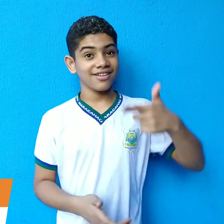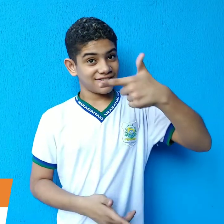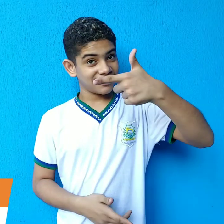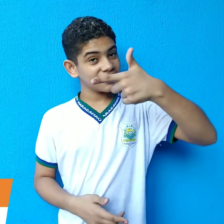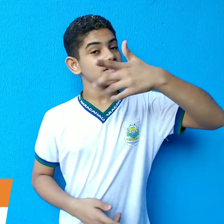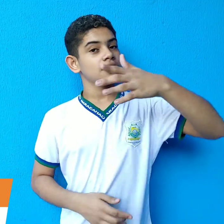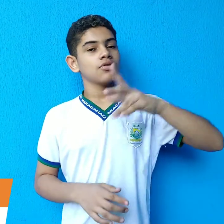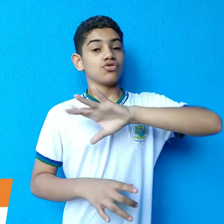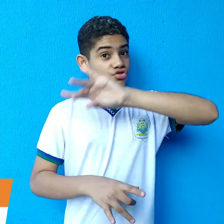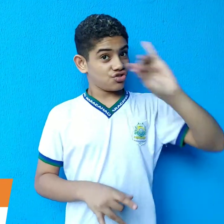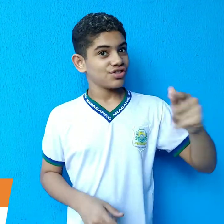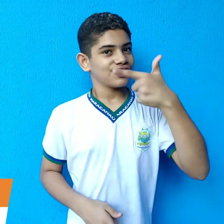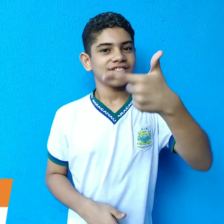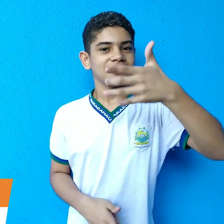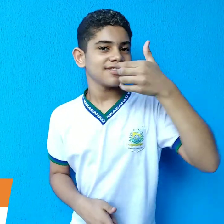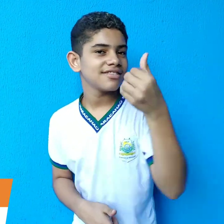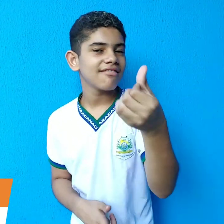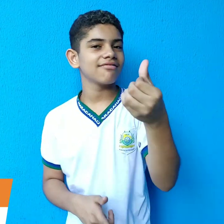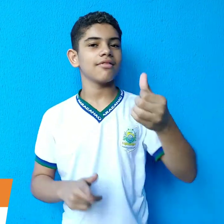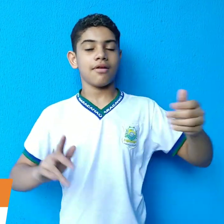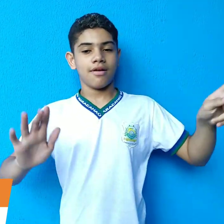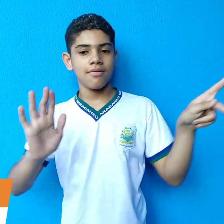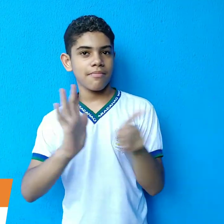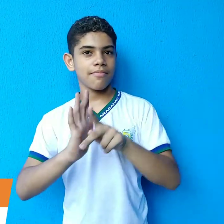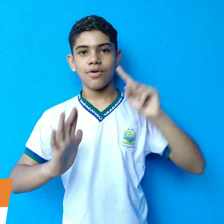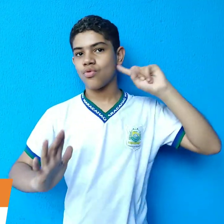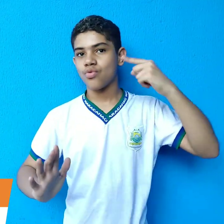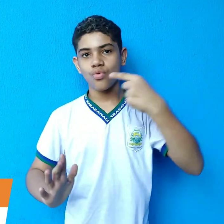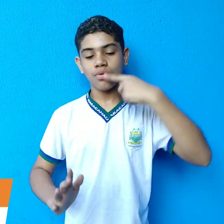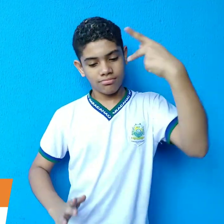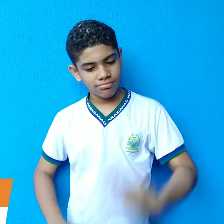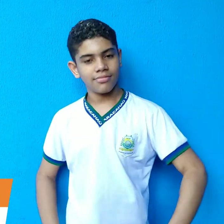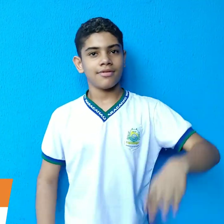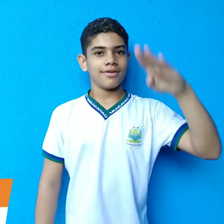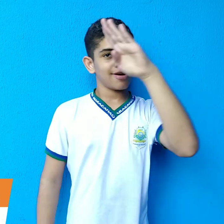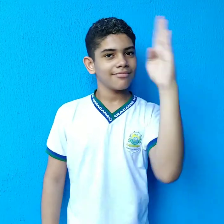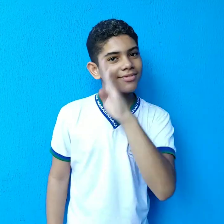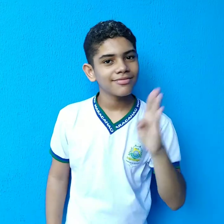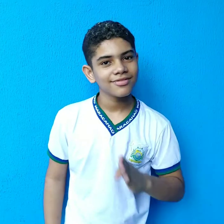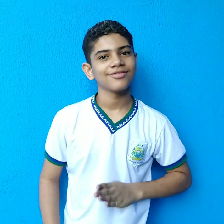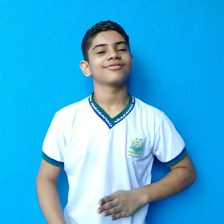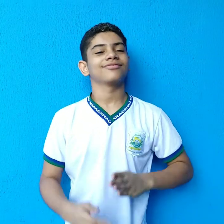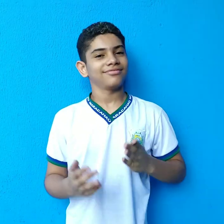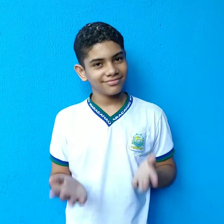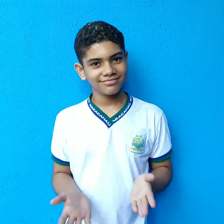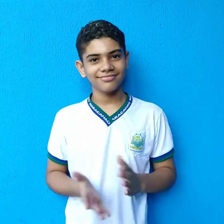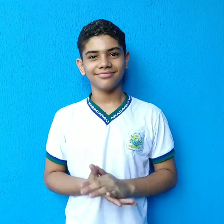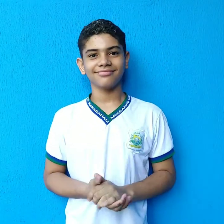E o dia 26 é o dia nacional dos surdos.